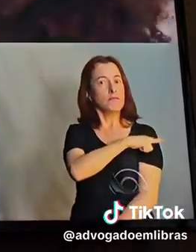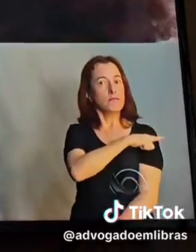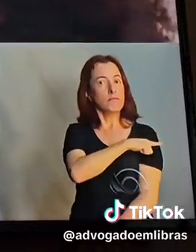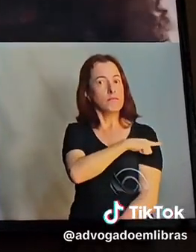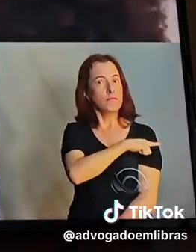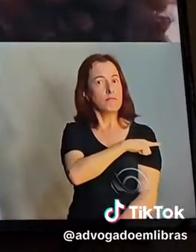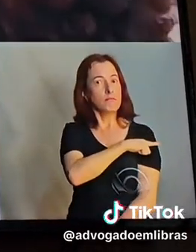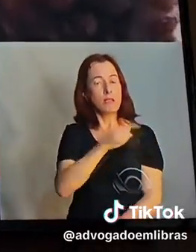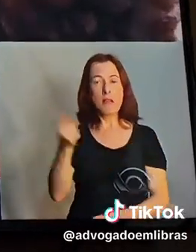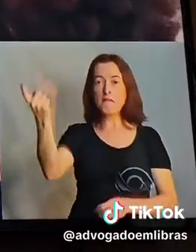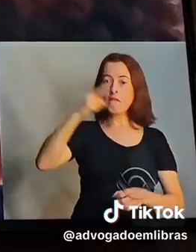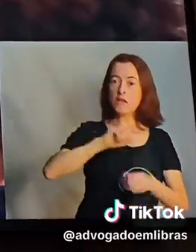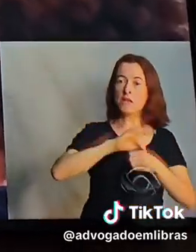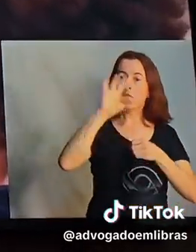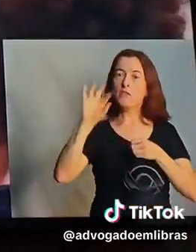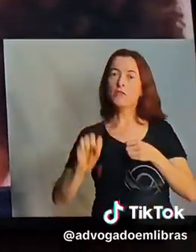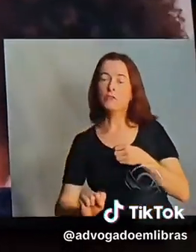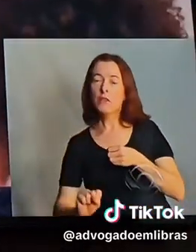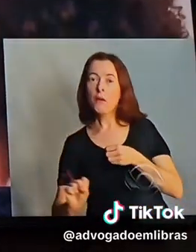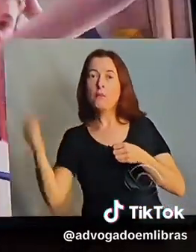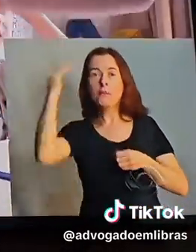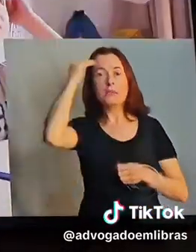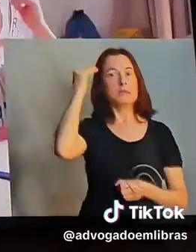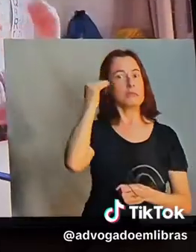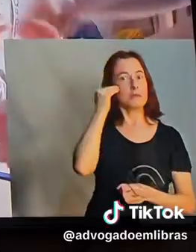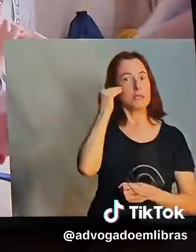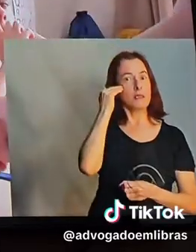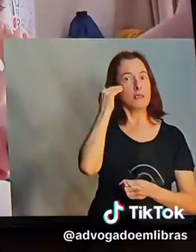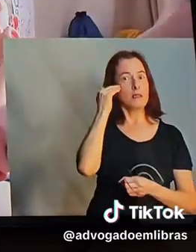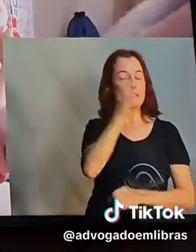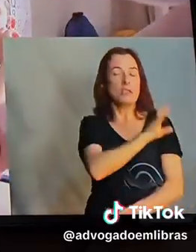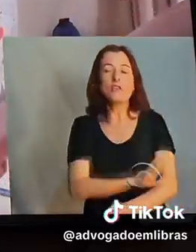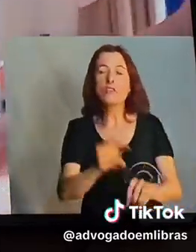Magistério. Antes de dar aula, foi a autora da escola.